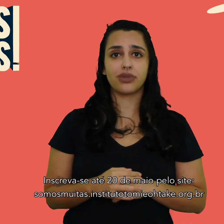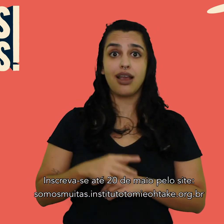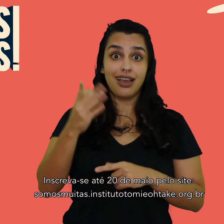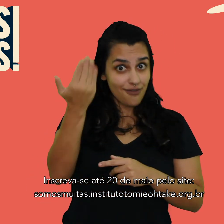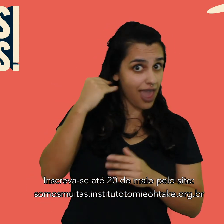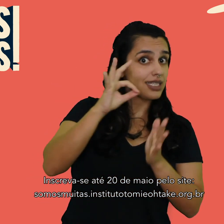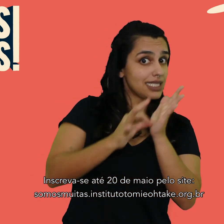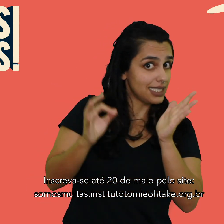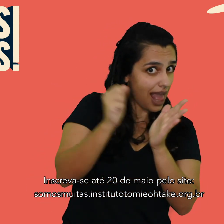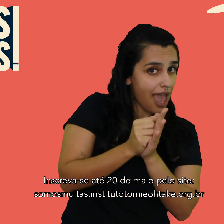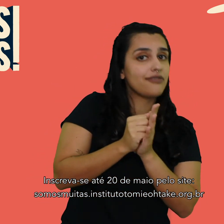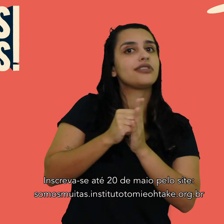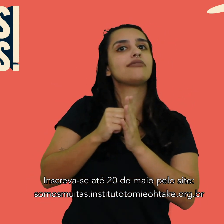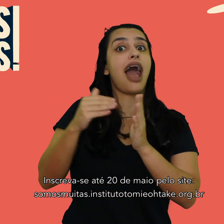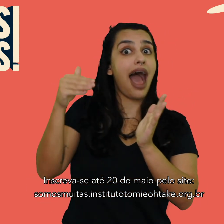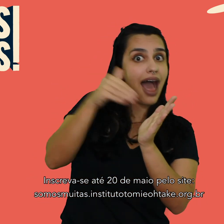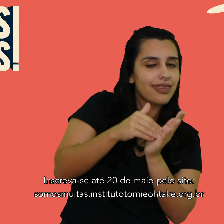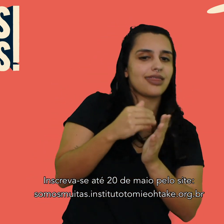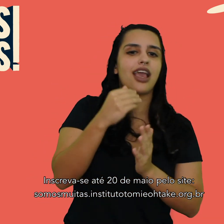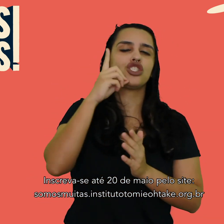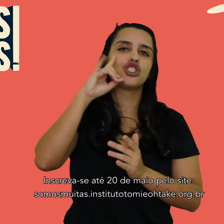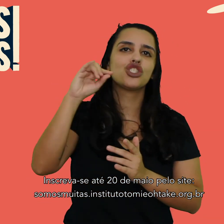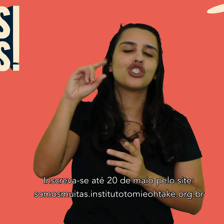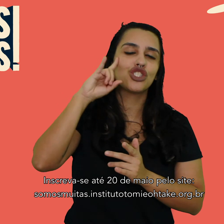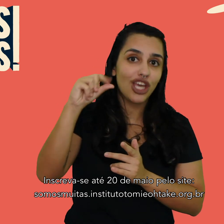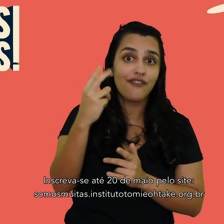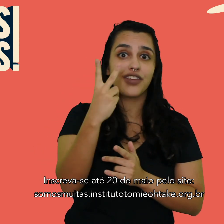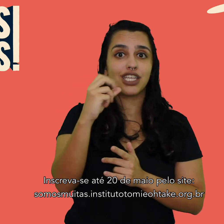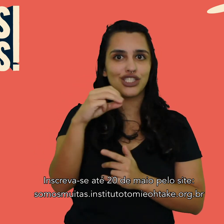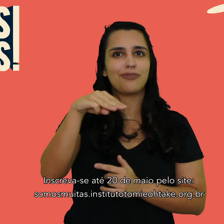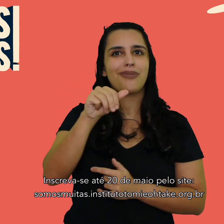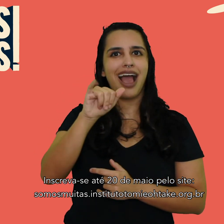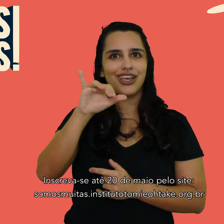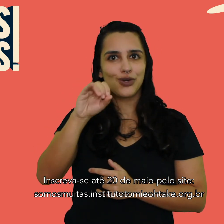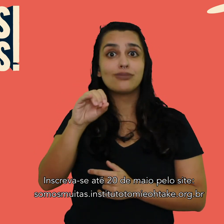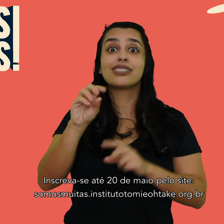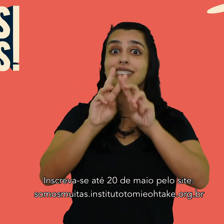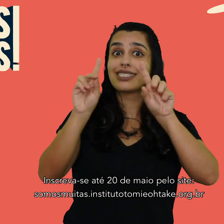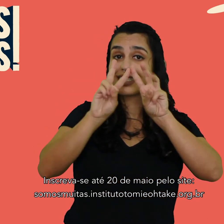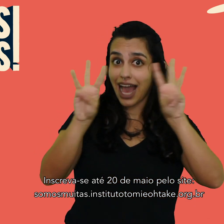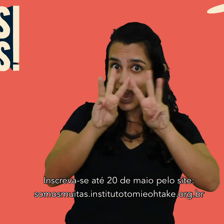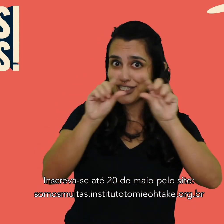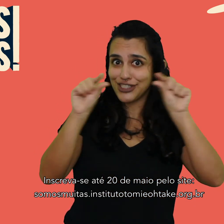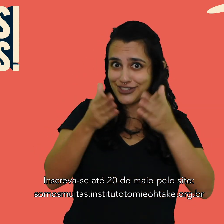Inscreva-se até dia 20 de maio pelo site somosmuitas.institutotomiotaki.org